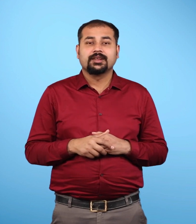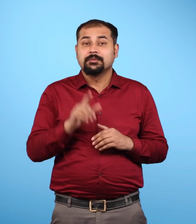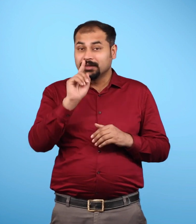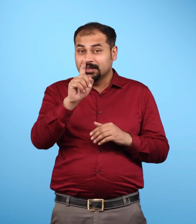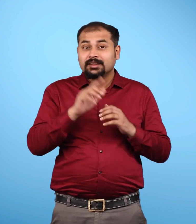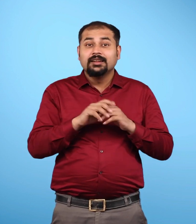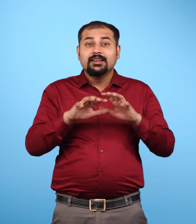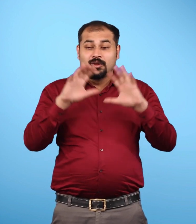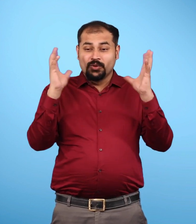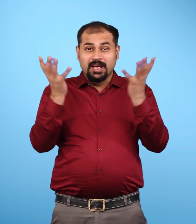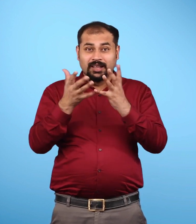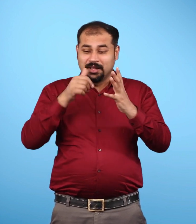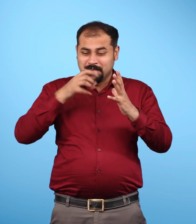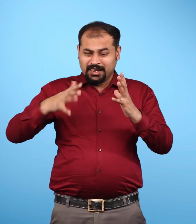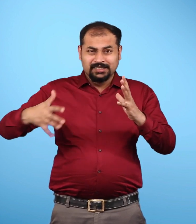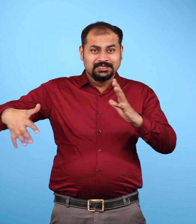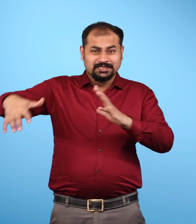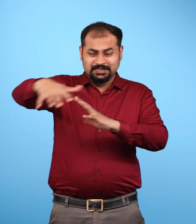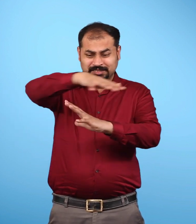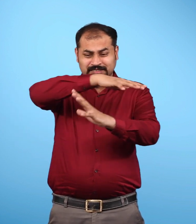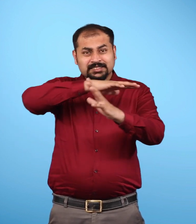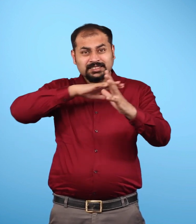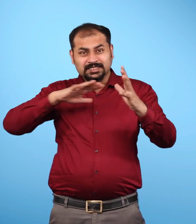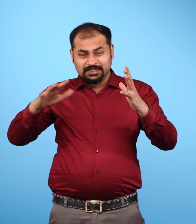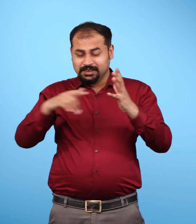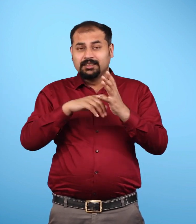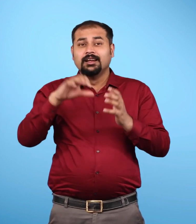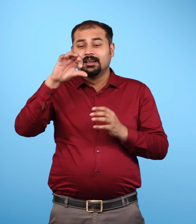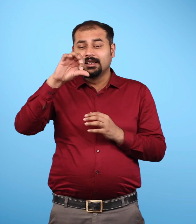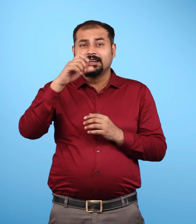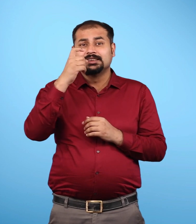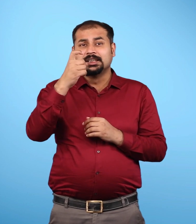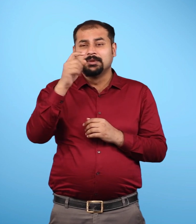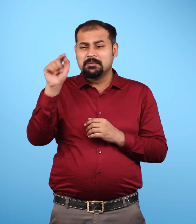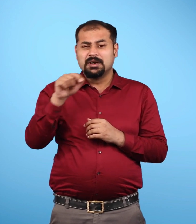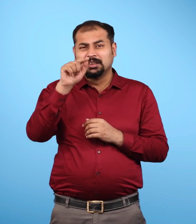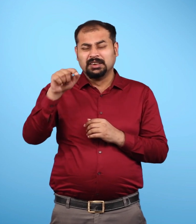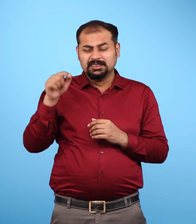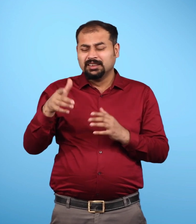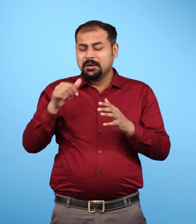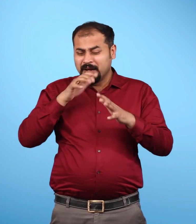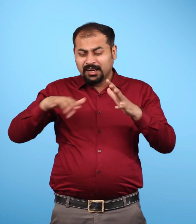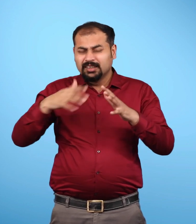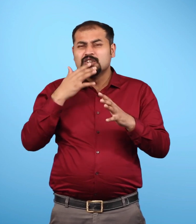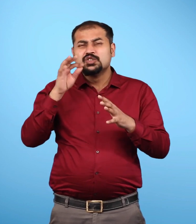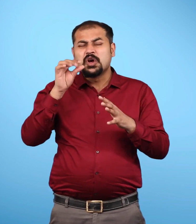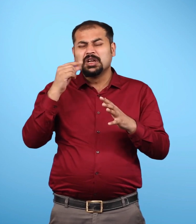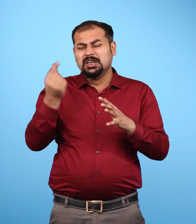प्रत्वी पर पाय जाने वाले जल का 97.5 प्रतिशत से अधिक भाग महासागरों में पाया जाता है एवं